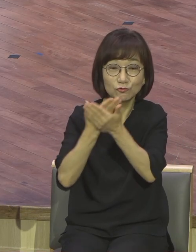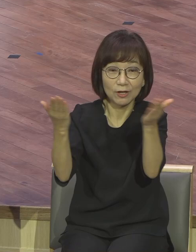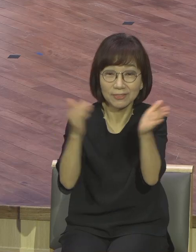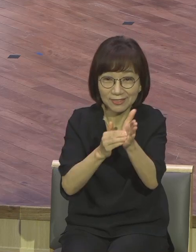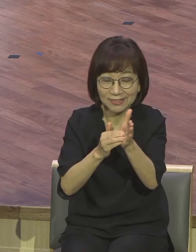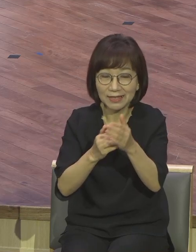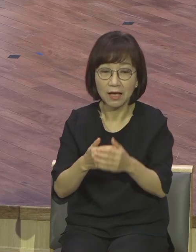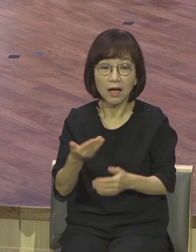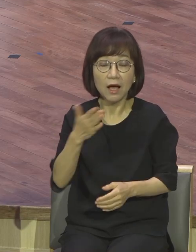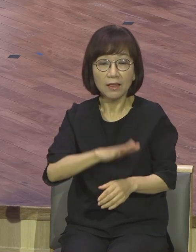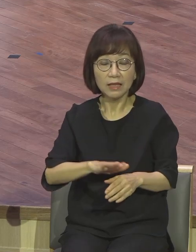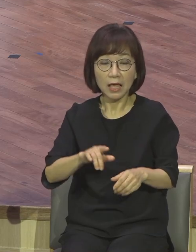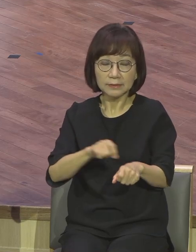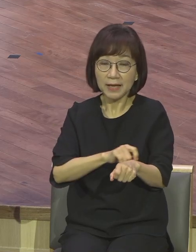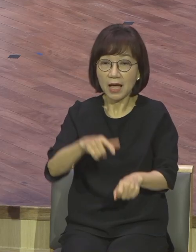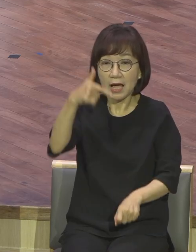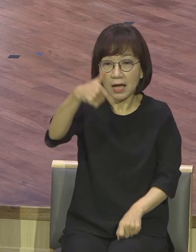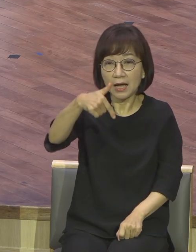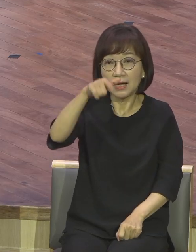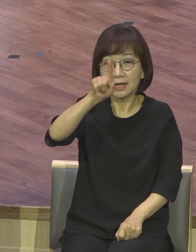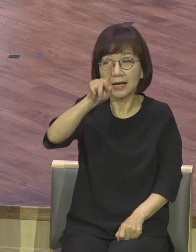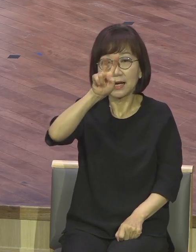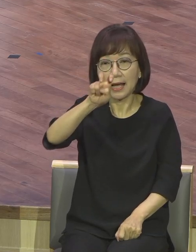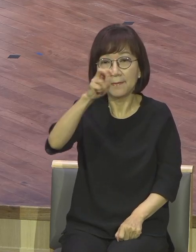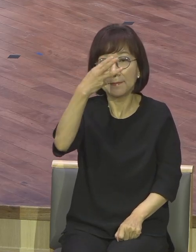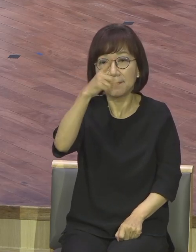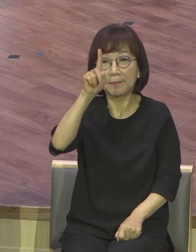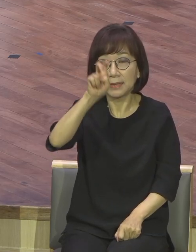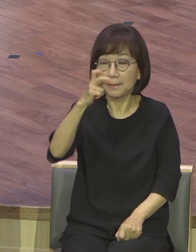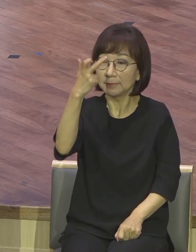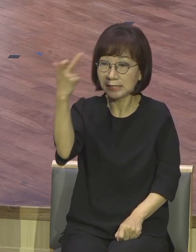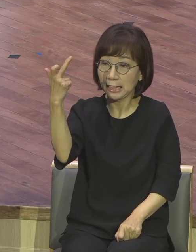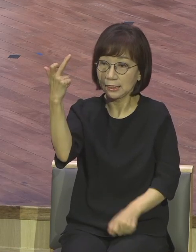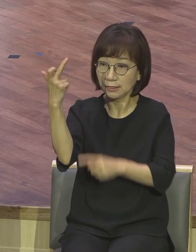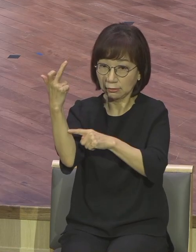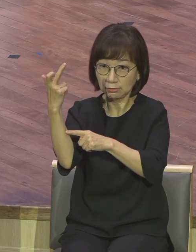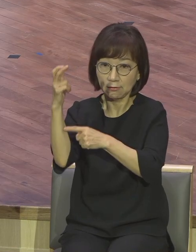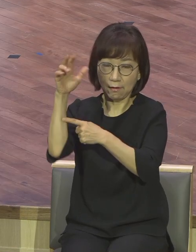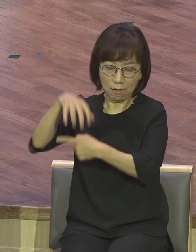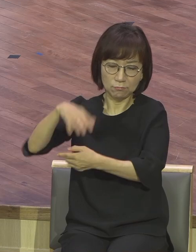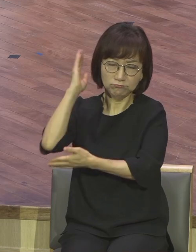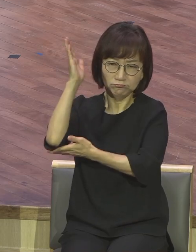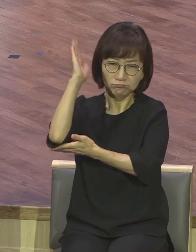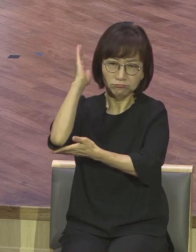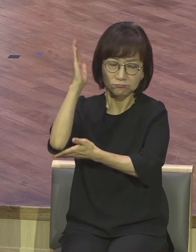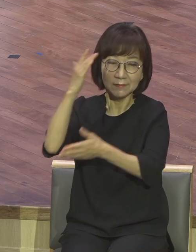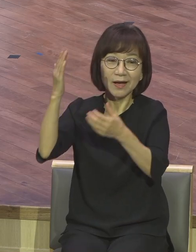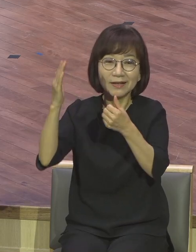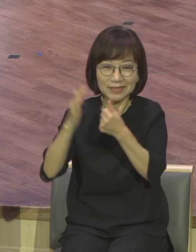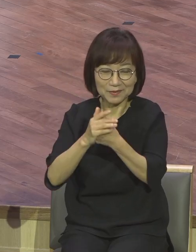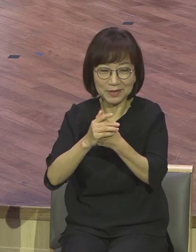하신 말씀이다고 해서 감남산 강화라 그렇게